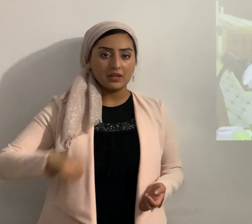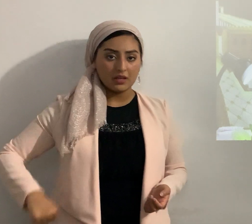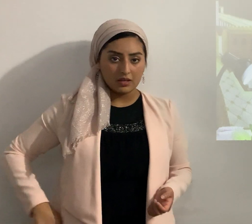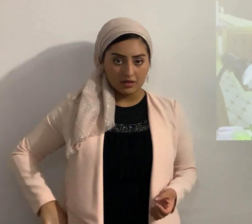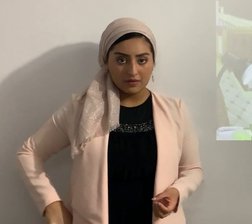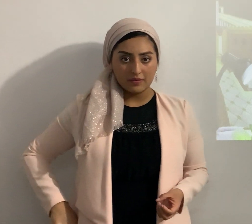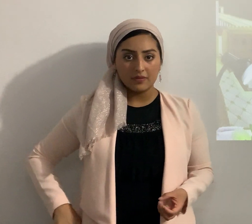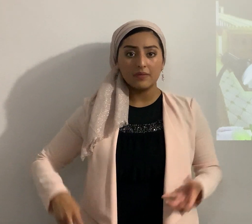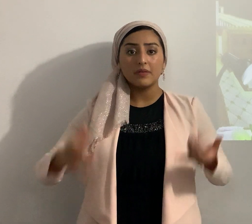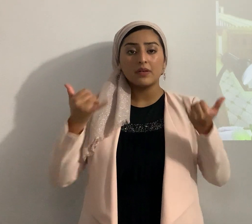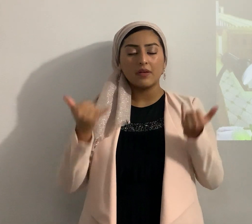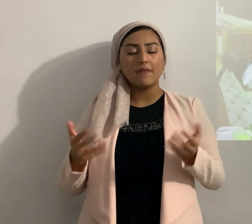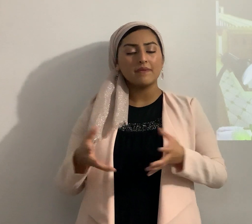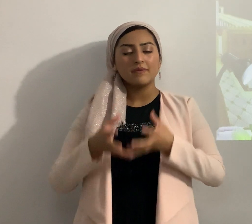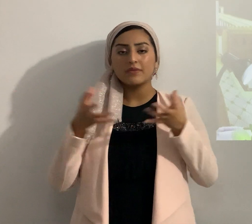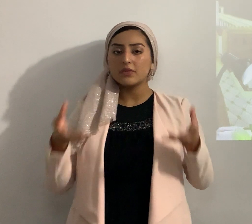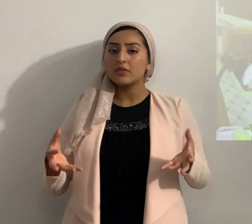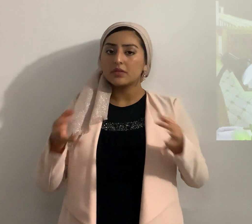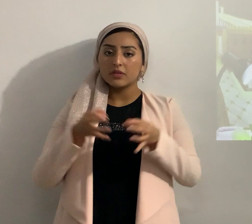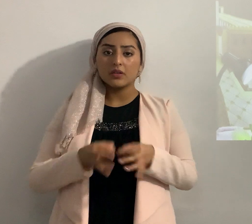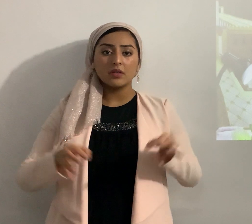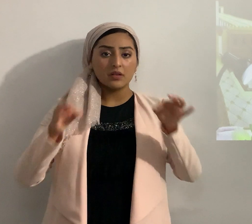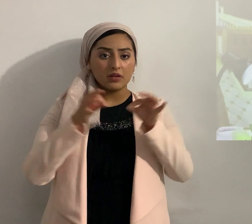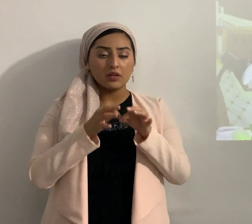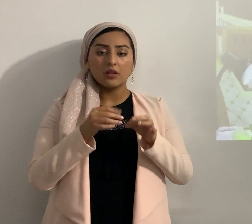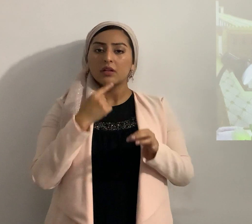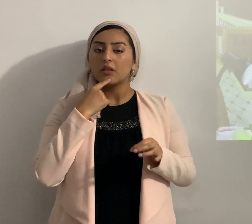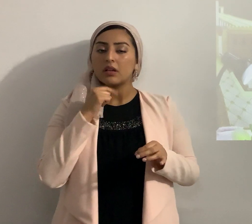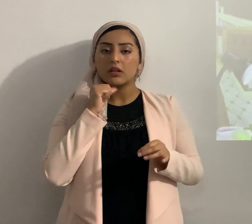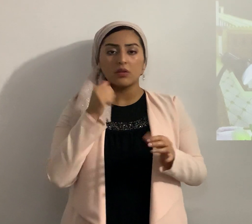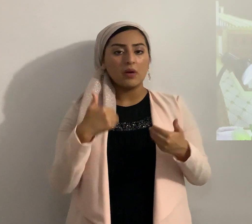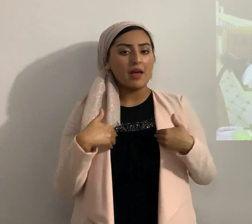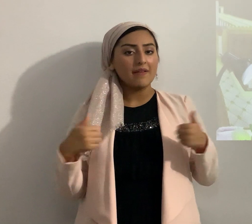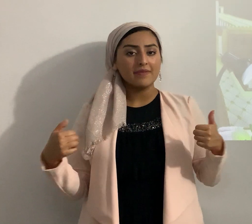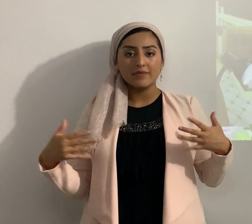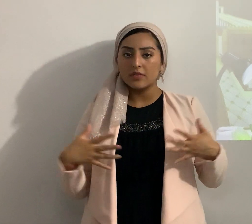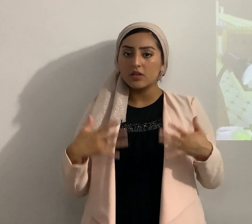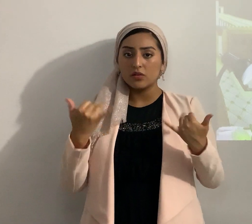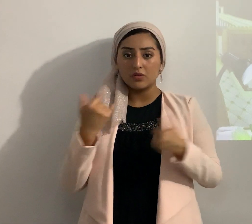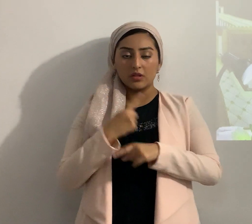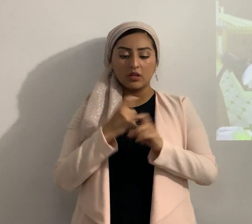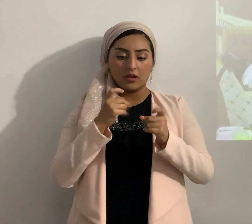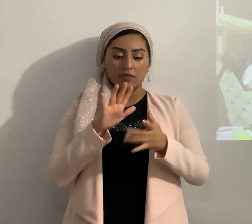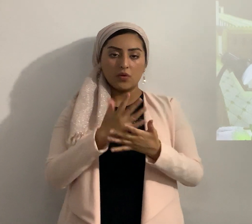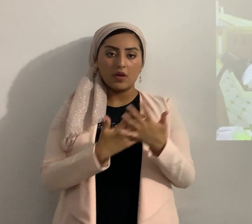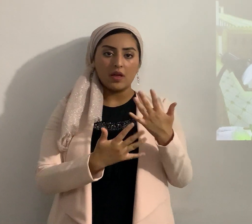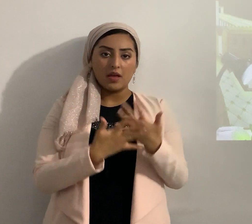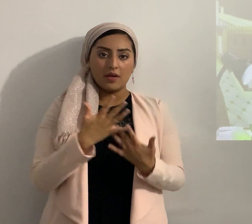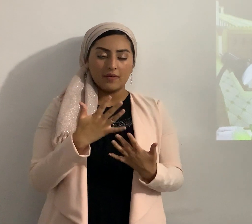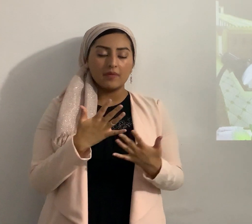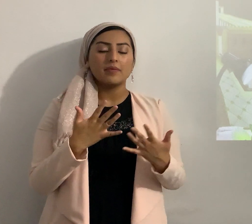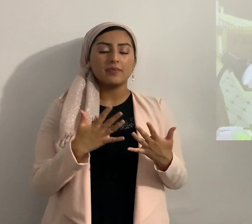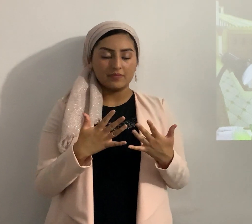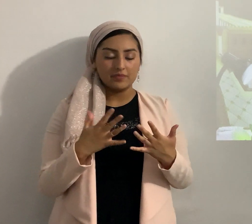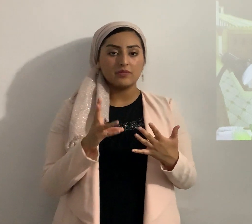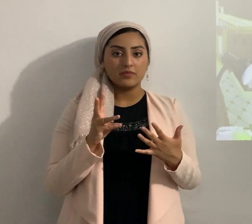entonces es muy importante porque le vuelve a decir no tengas miedo los he entregado hoy en tu mano tremendo ahora